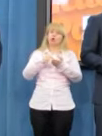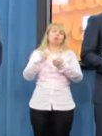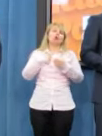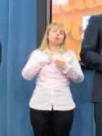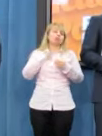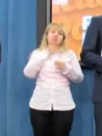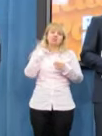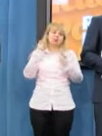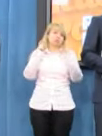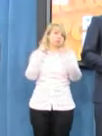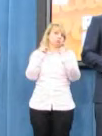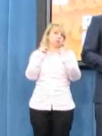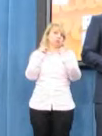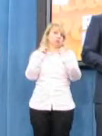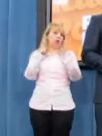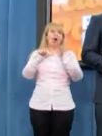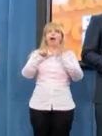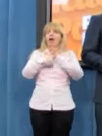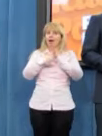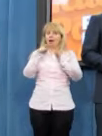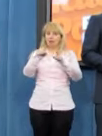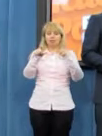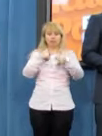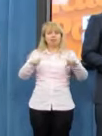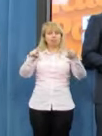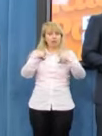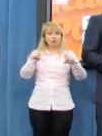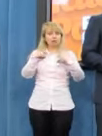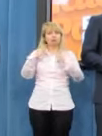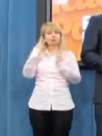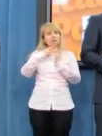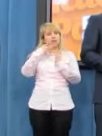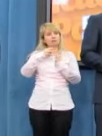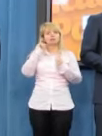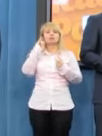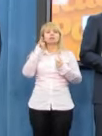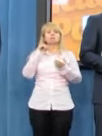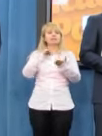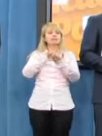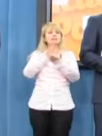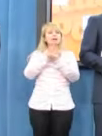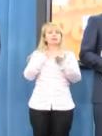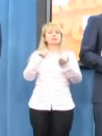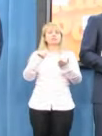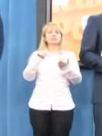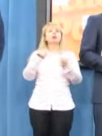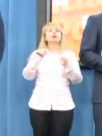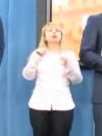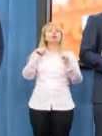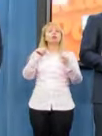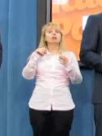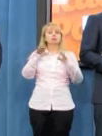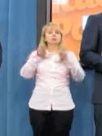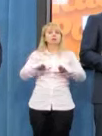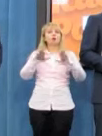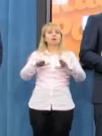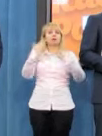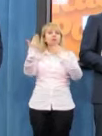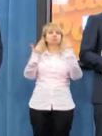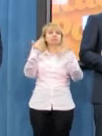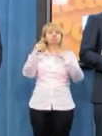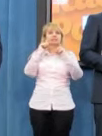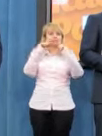negujemy. Natomiast na nagraniu telewizyjnym i w stanowaniu Sejmu nie ma faktu złożenia tej